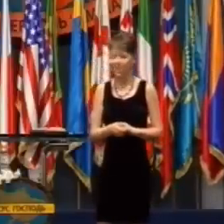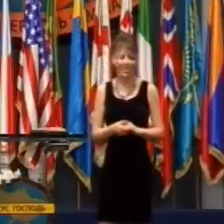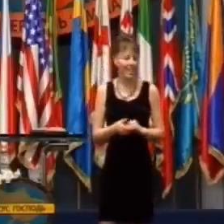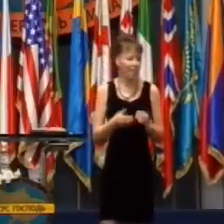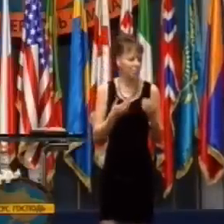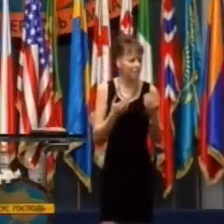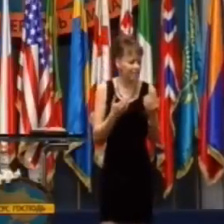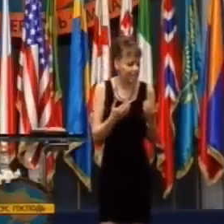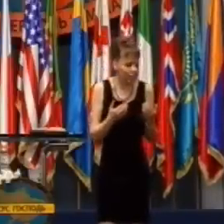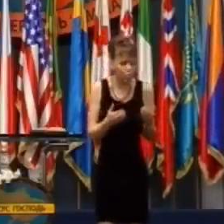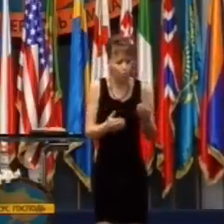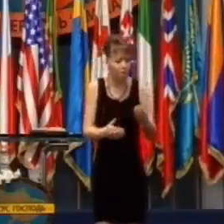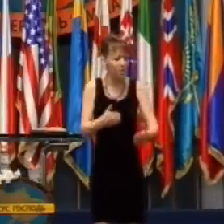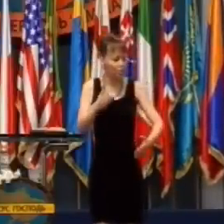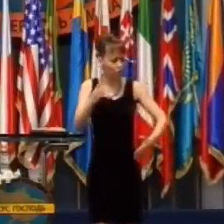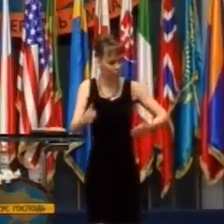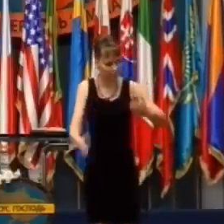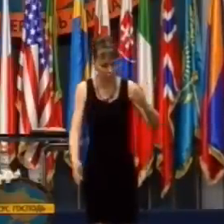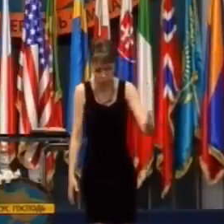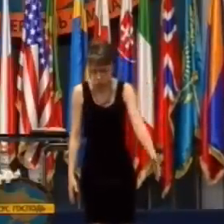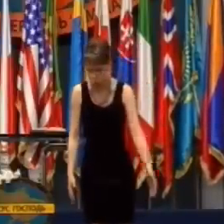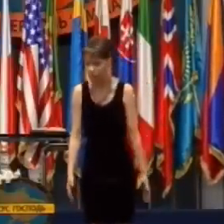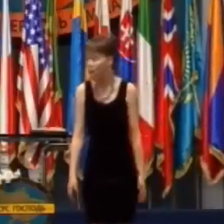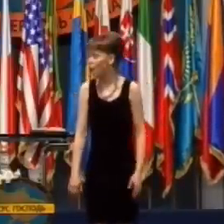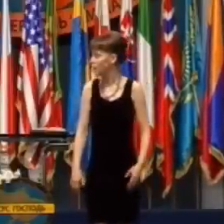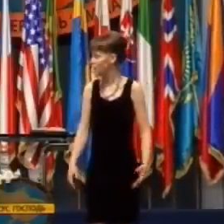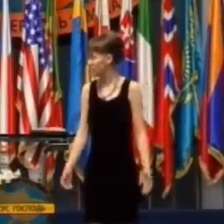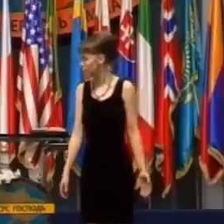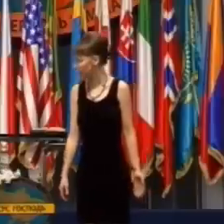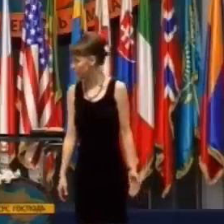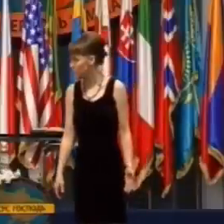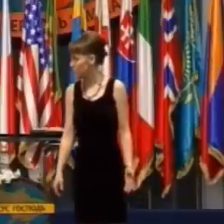A keď ju tá zdravotná sestra videla chodiť,